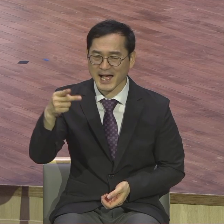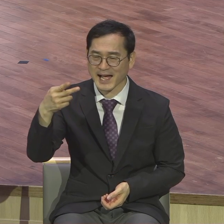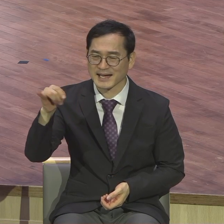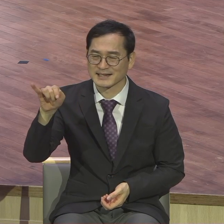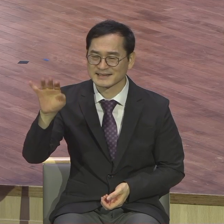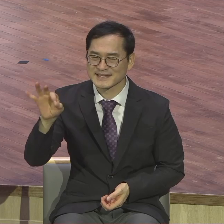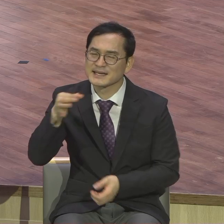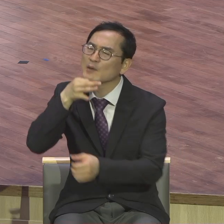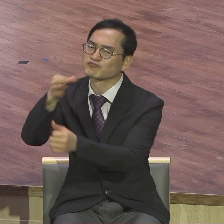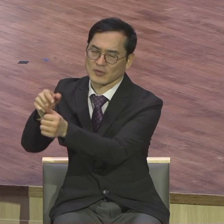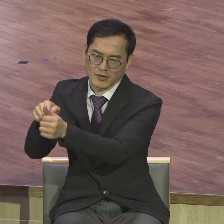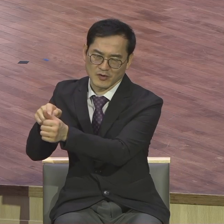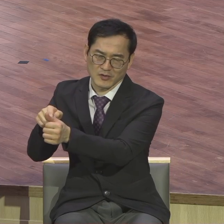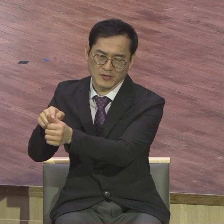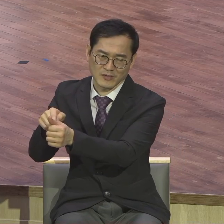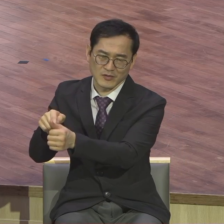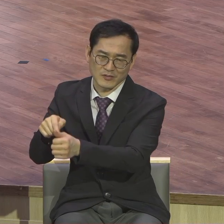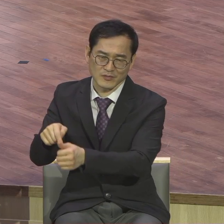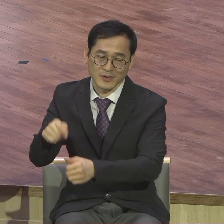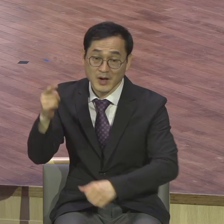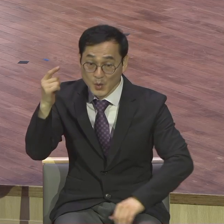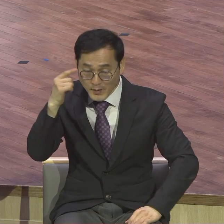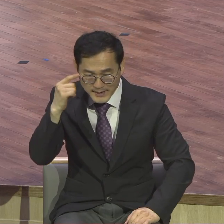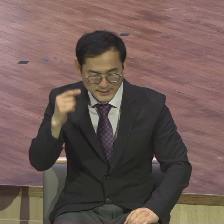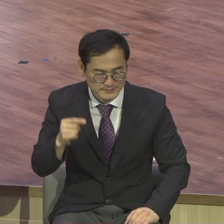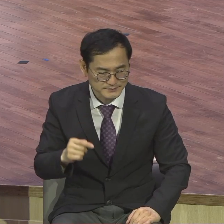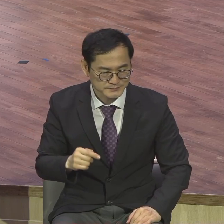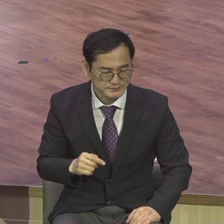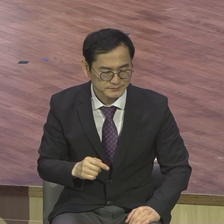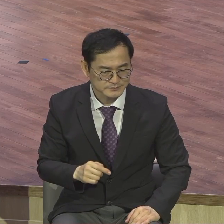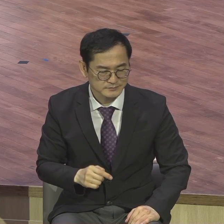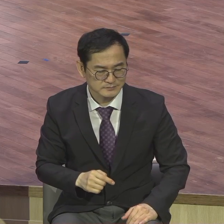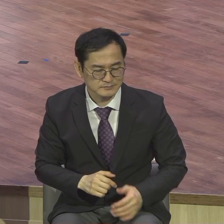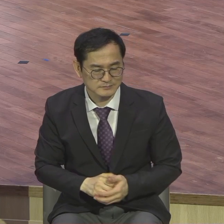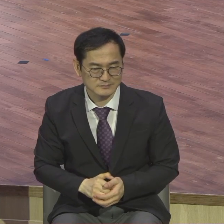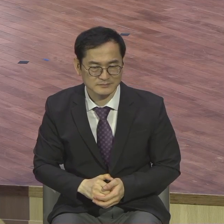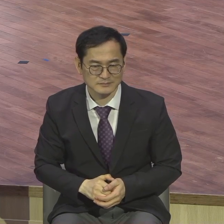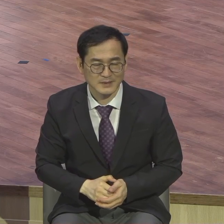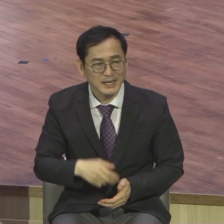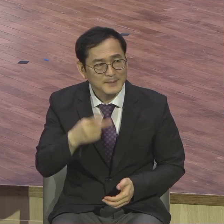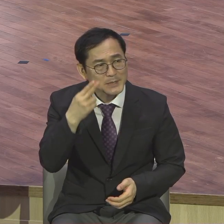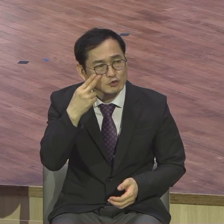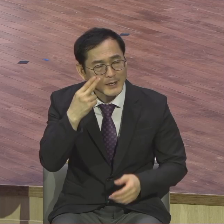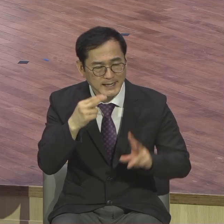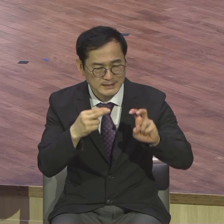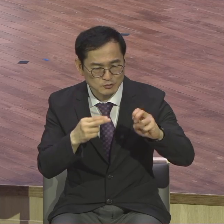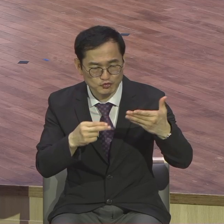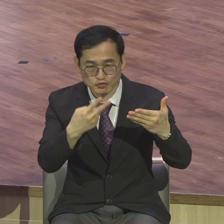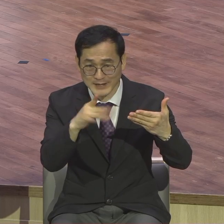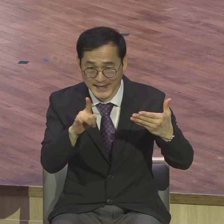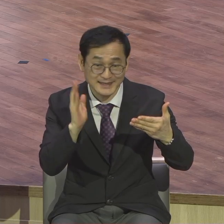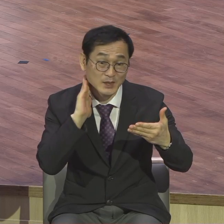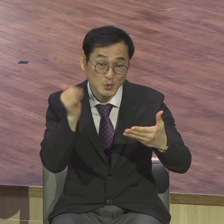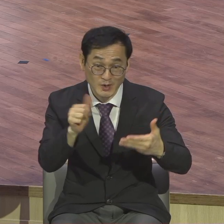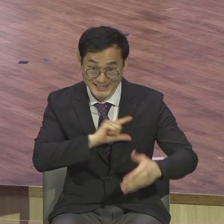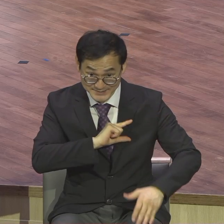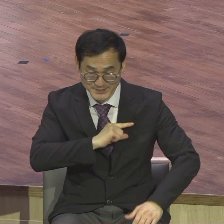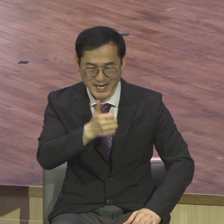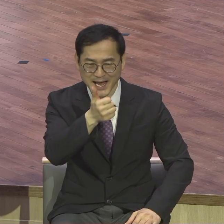제29대 대통령 이름이 워런 하딩 이 사람 이름을